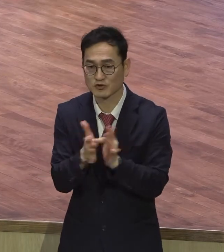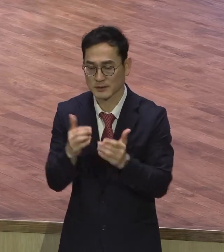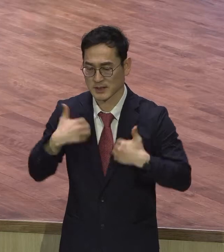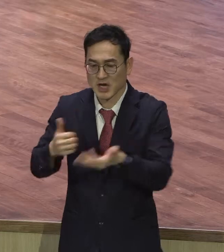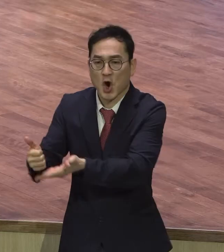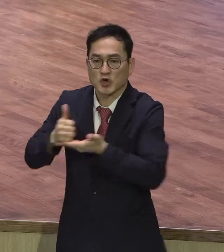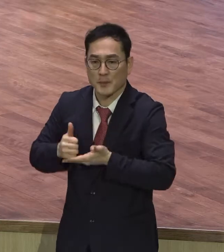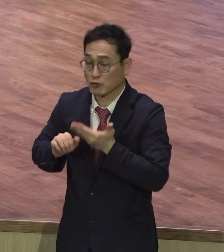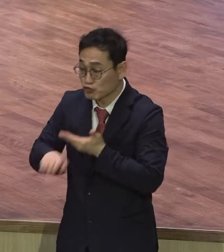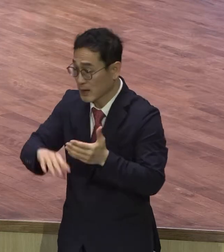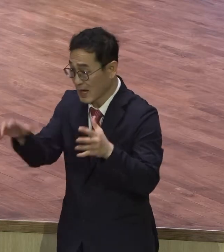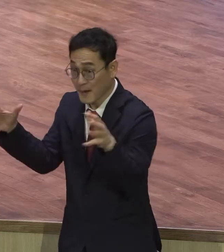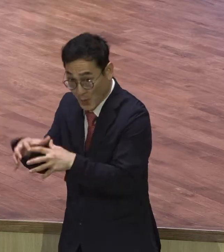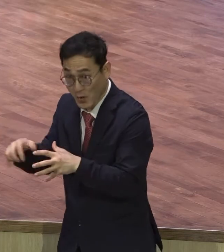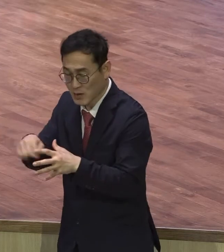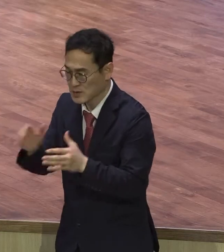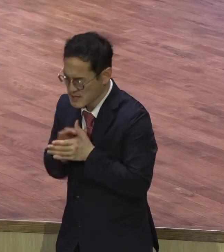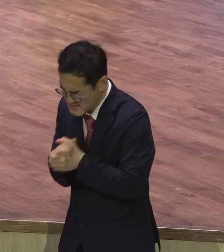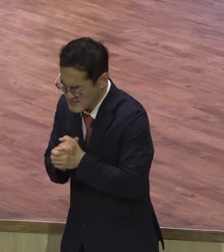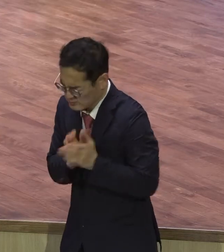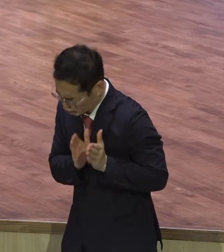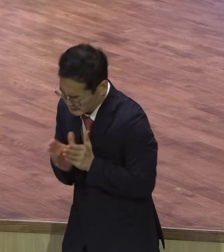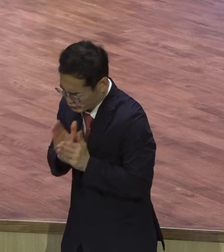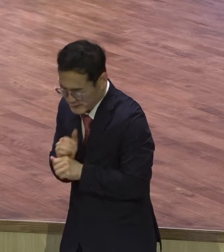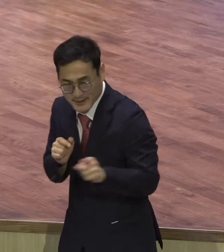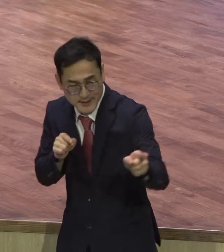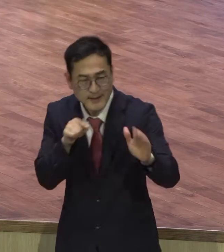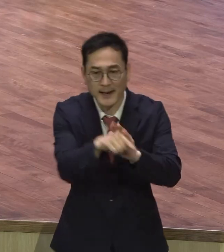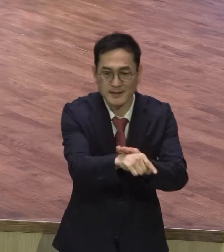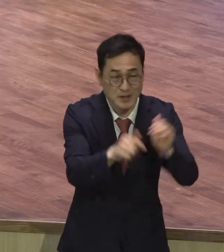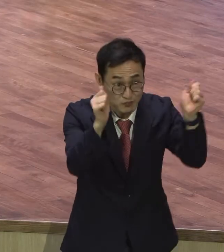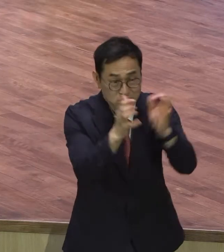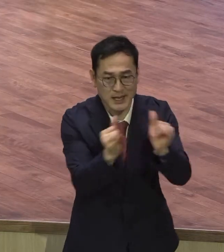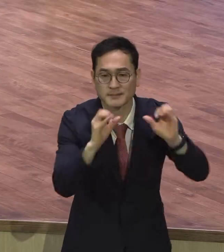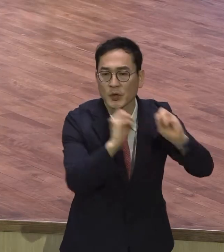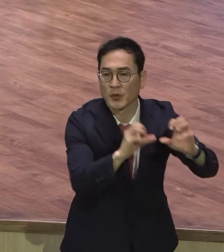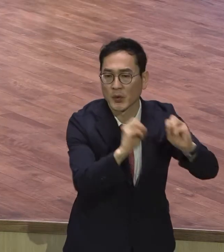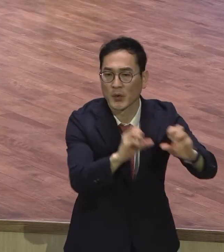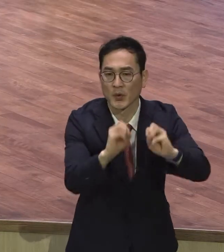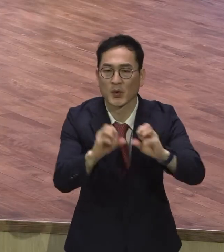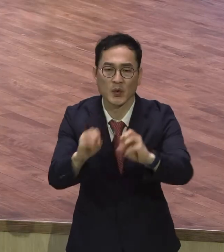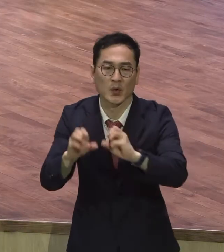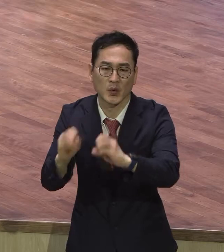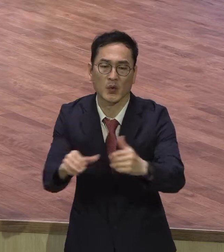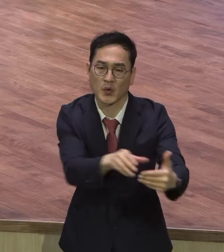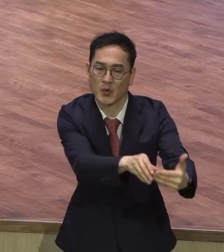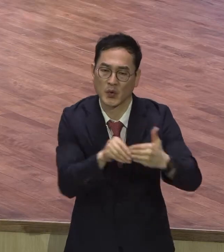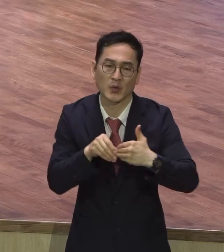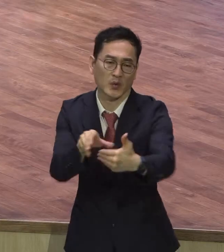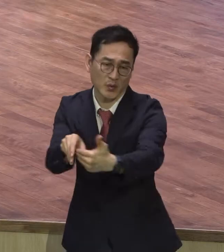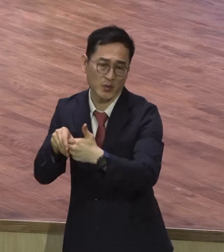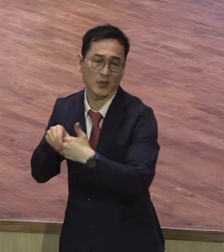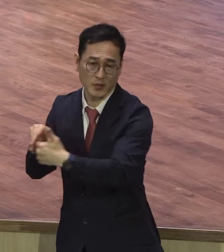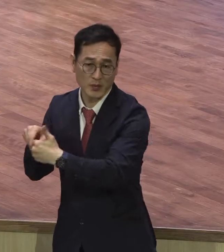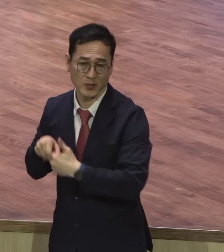정말 처절한 영적사지. 최전방이에요. 이런 무속 전도팀들이 있어가지고 매주 그것도 한 곳까지 그냥